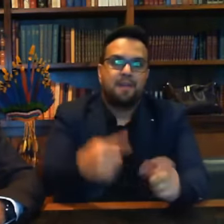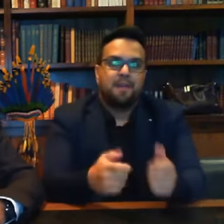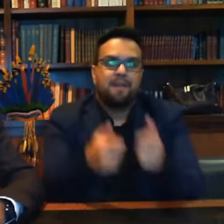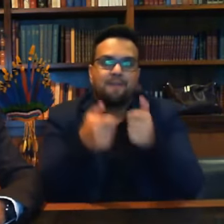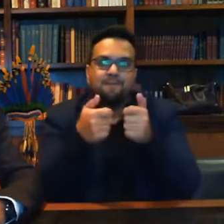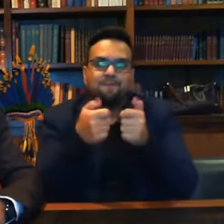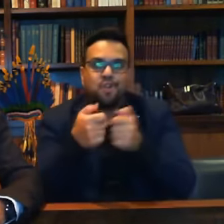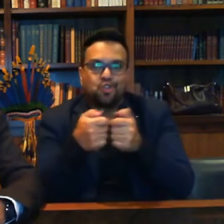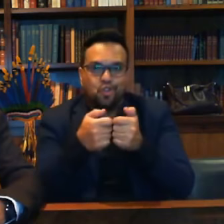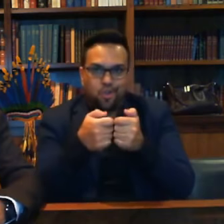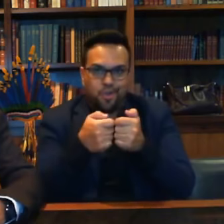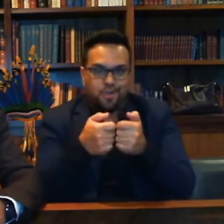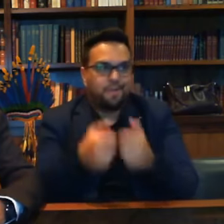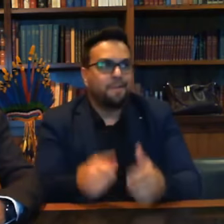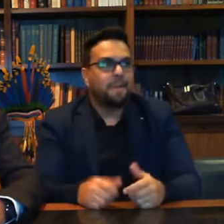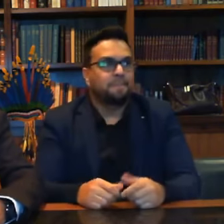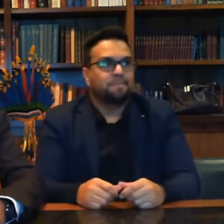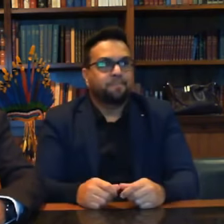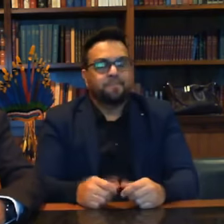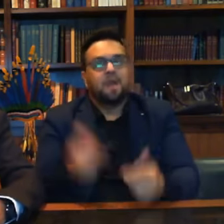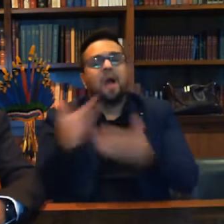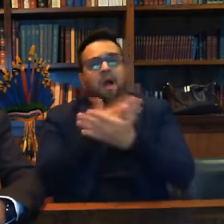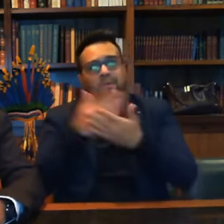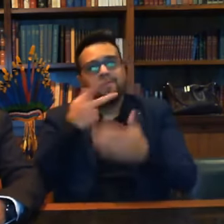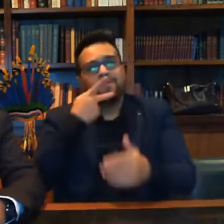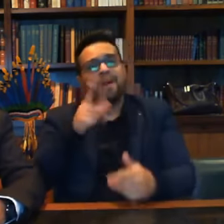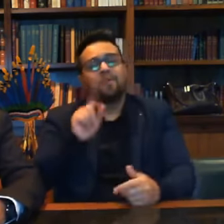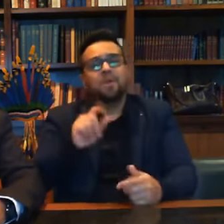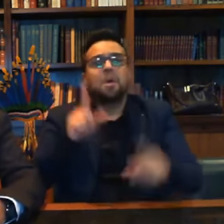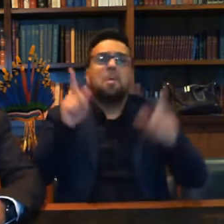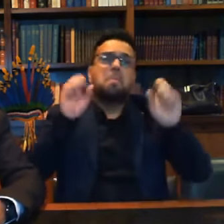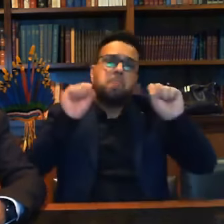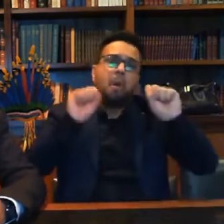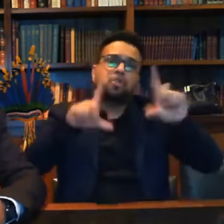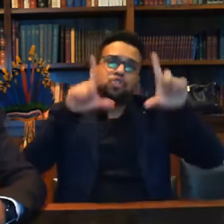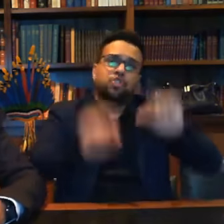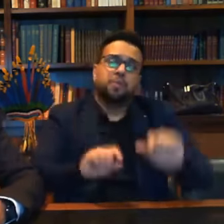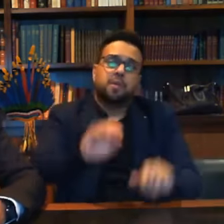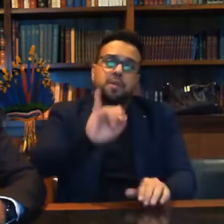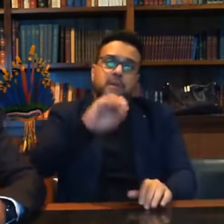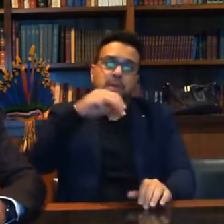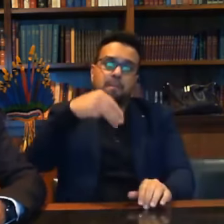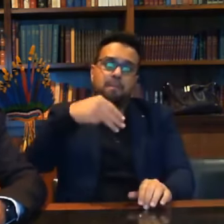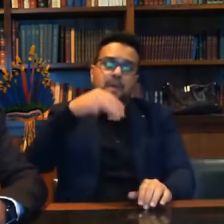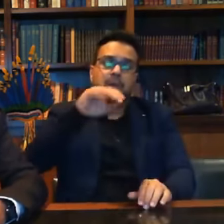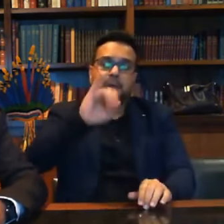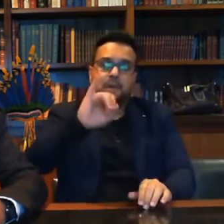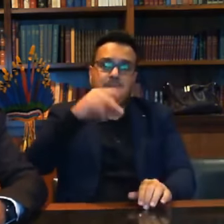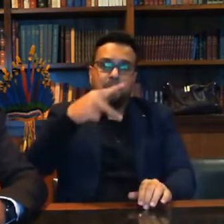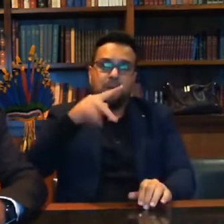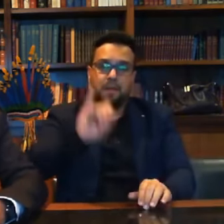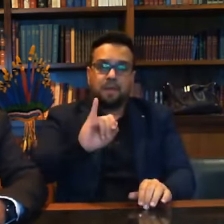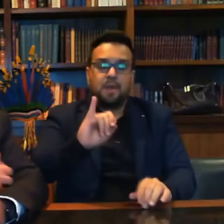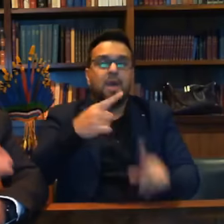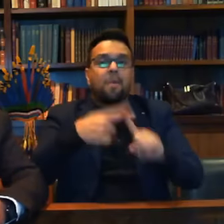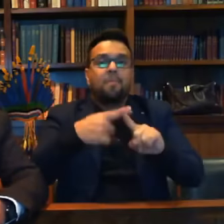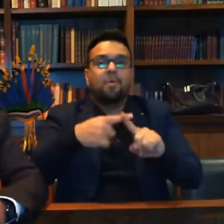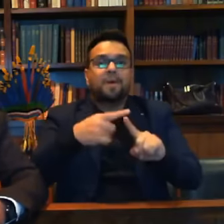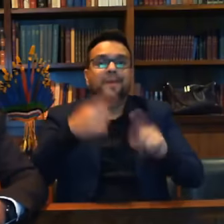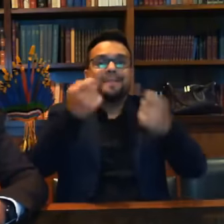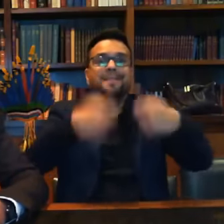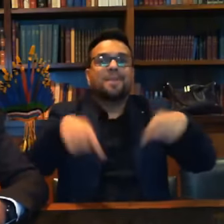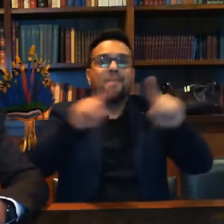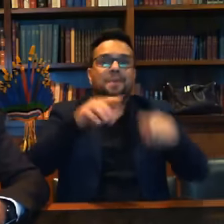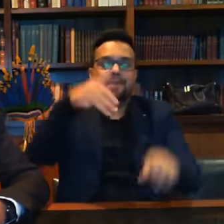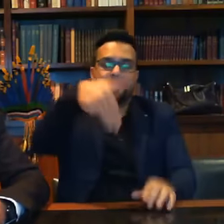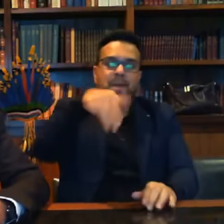Alguns falam, né? Ah, pode reduzir o IPI de outras coisas, porque não o jogo eletrônico. O jogo eletrônico não precisa de medida compensatória.